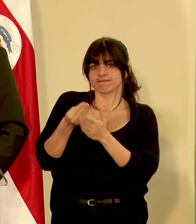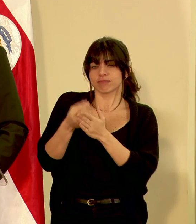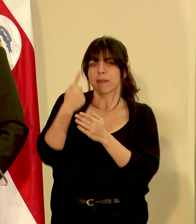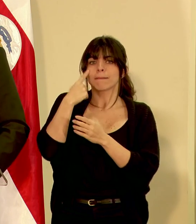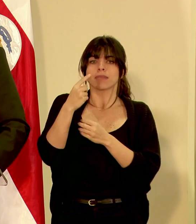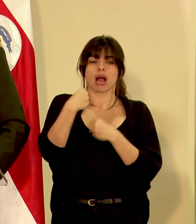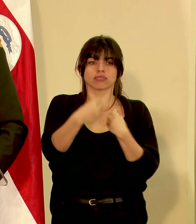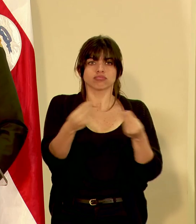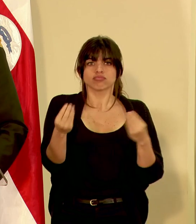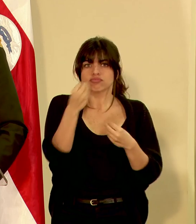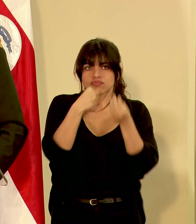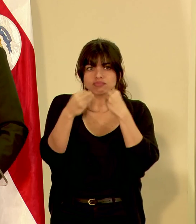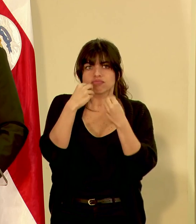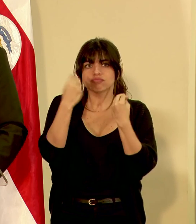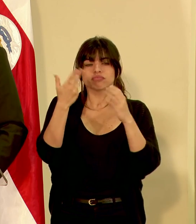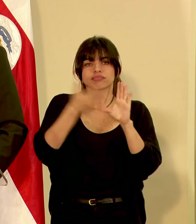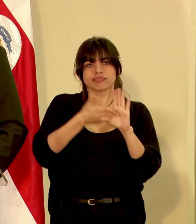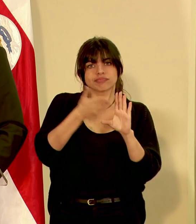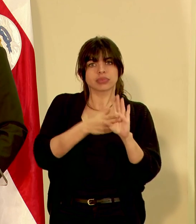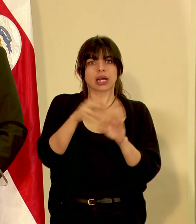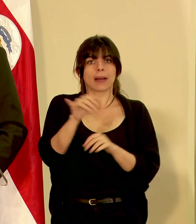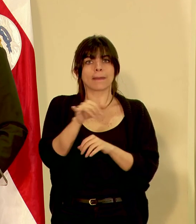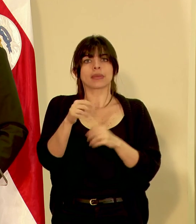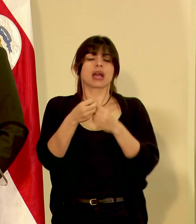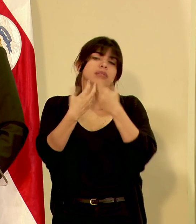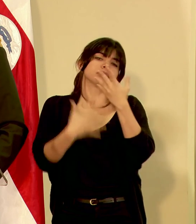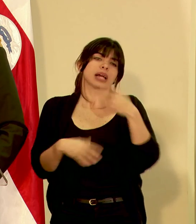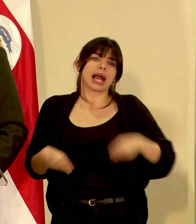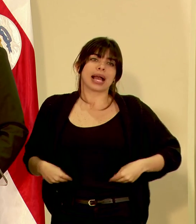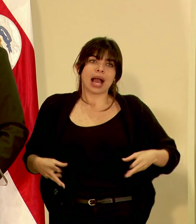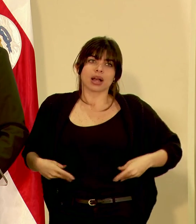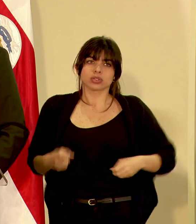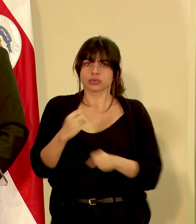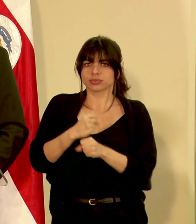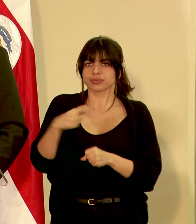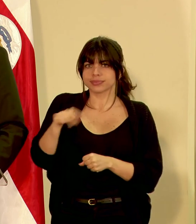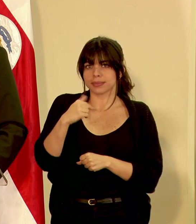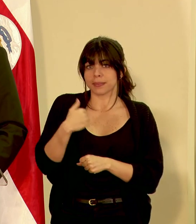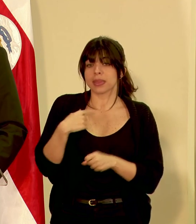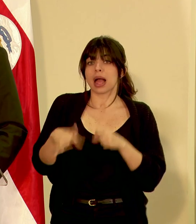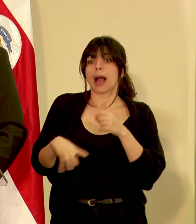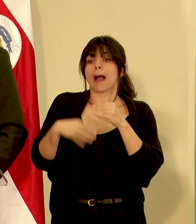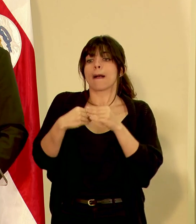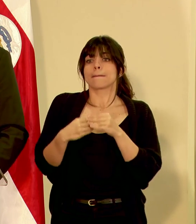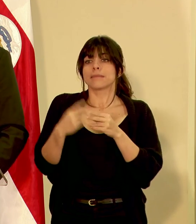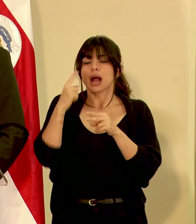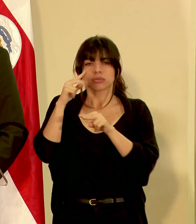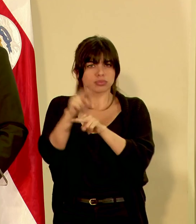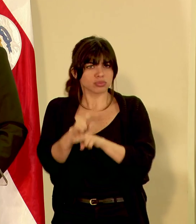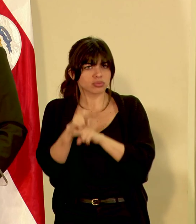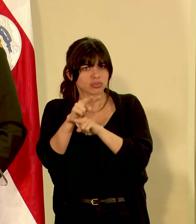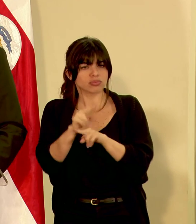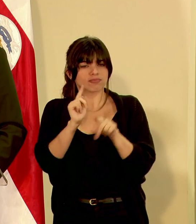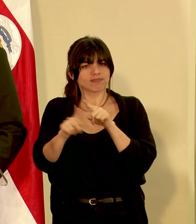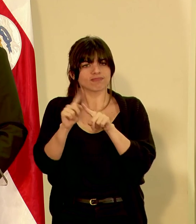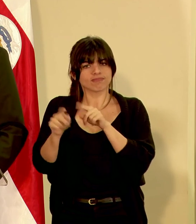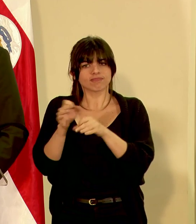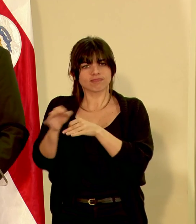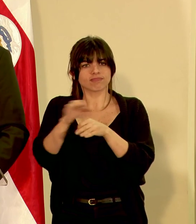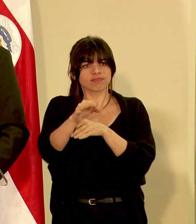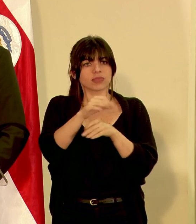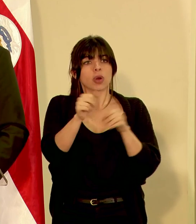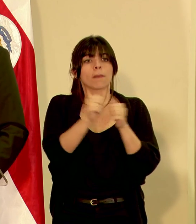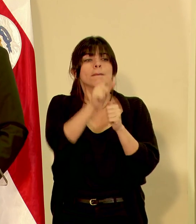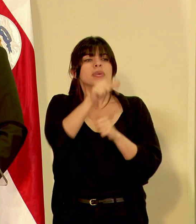alimentación y combustible y demás gastos operativos. Además, se realizan inspecciones en diversos sectores con